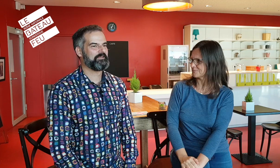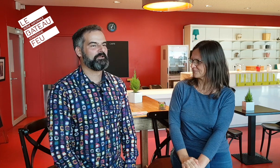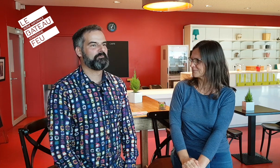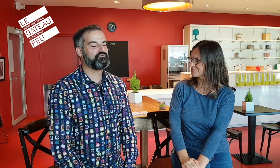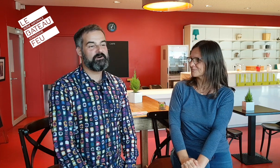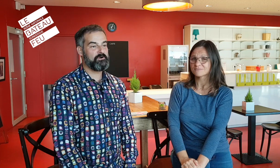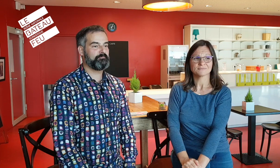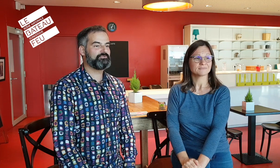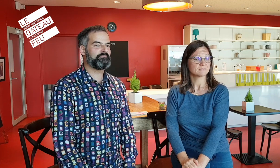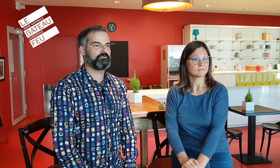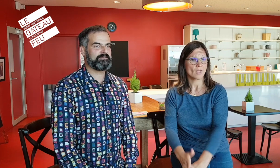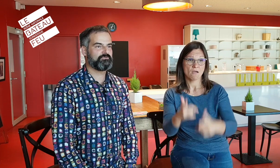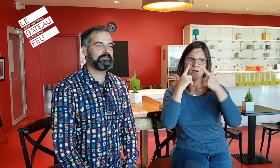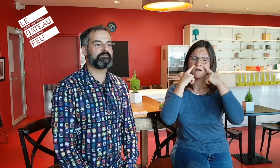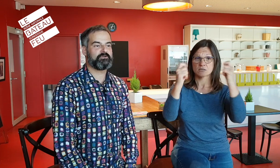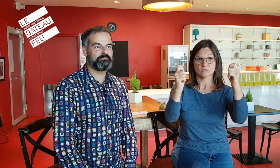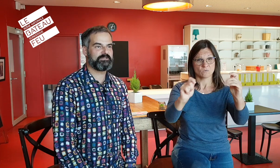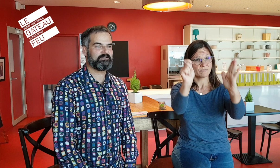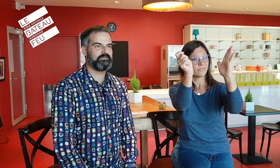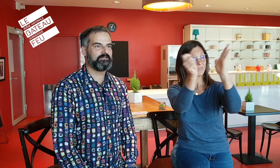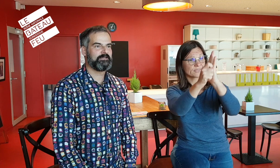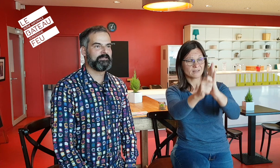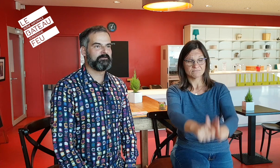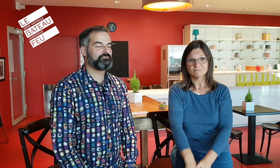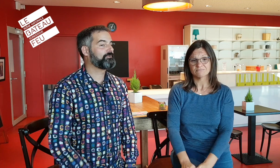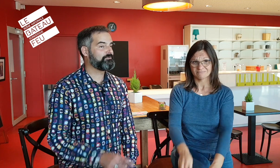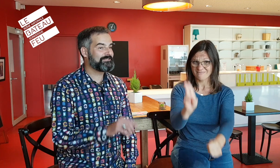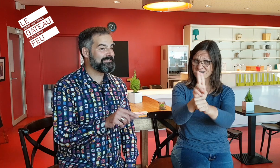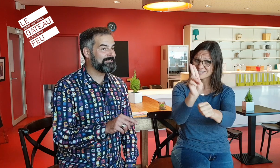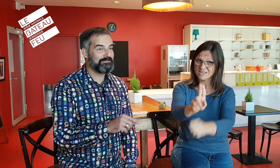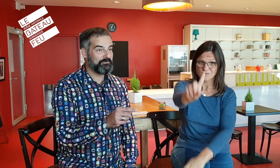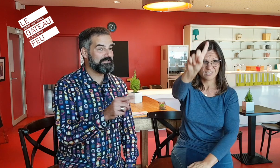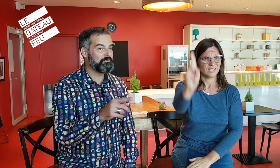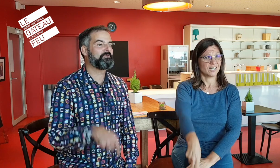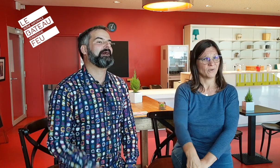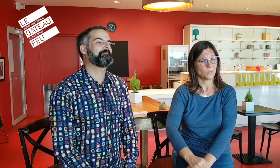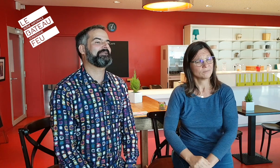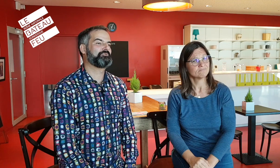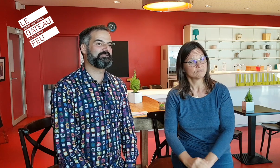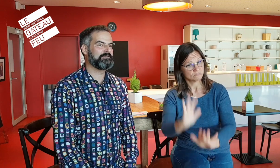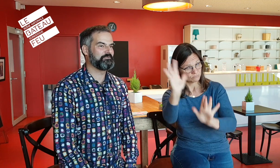Pour avoir plus d'informations et savoir comment réserver, vous aurez toutes ces renseignements après la petite vidéo.